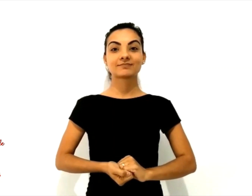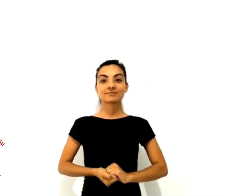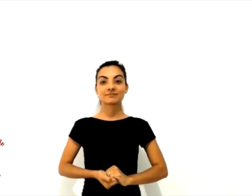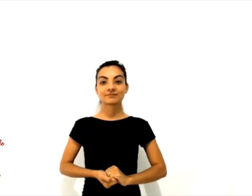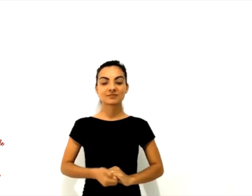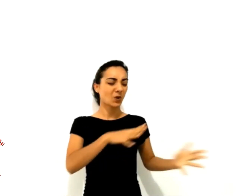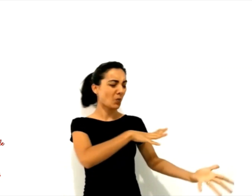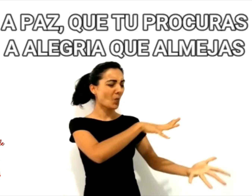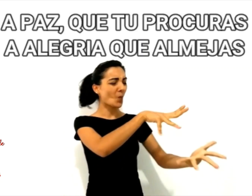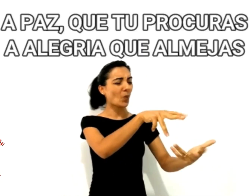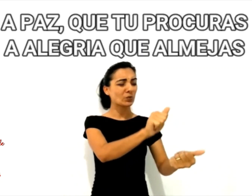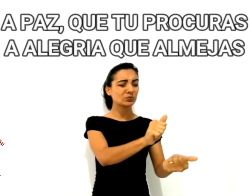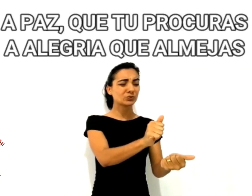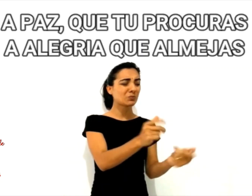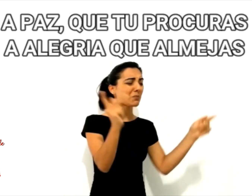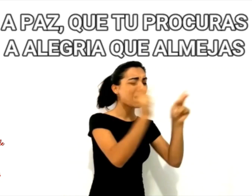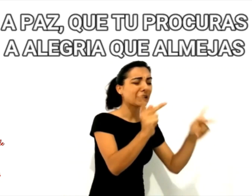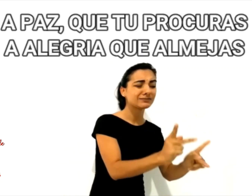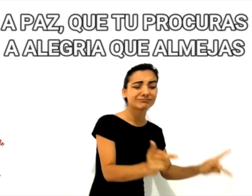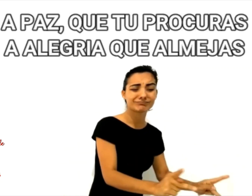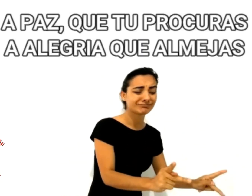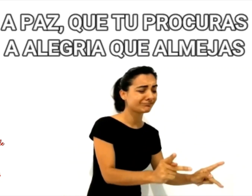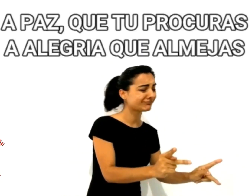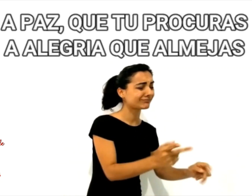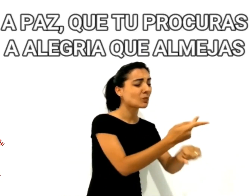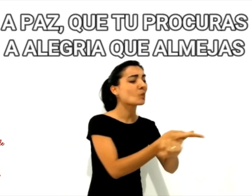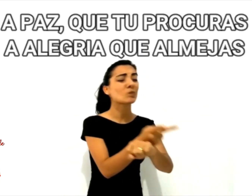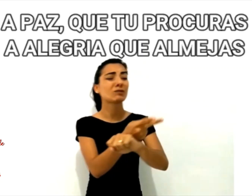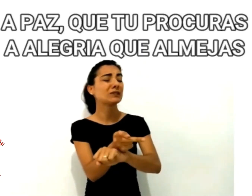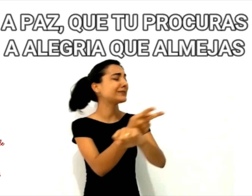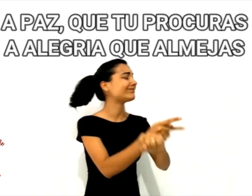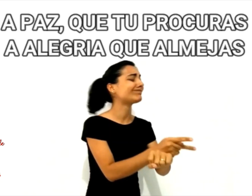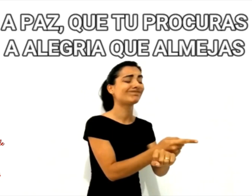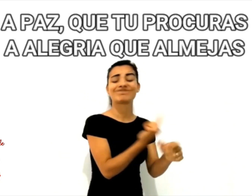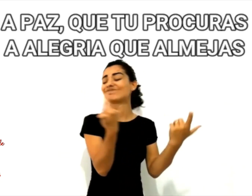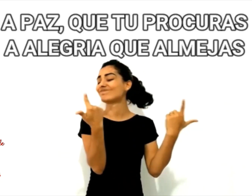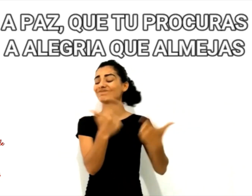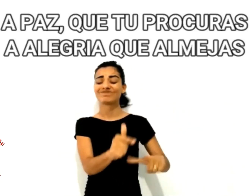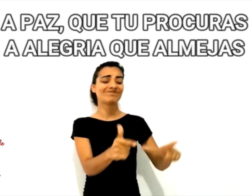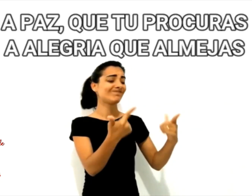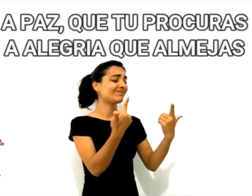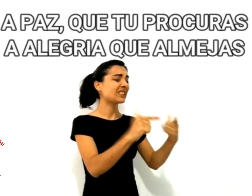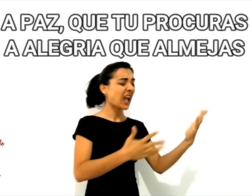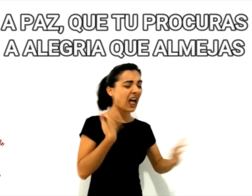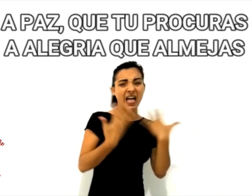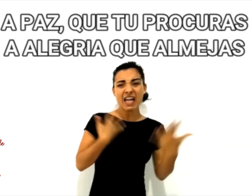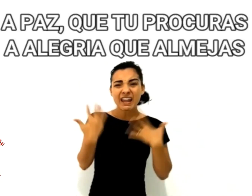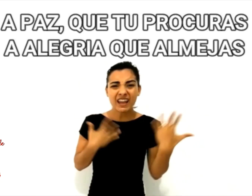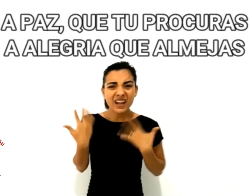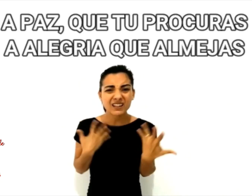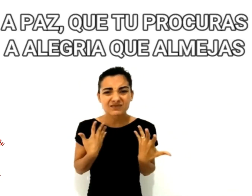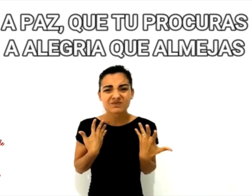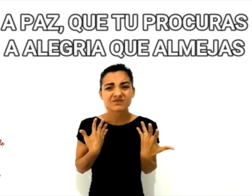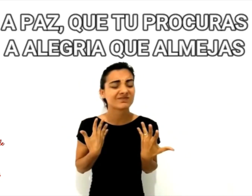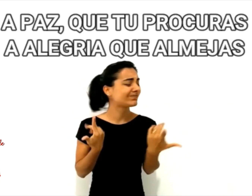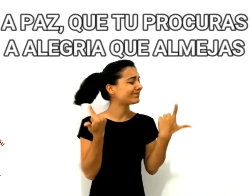A paz do Senhor Jesus a